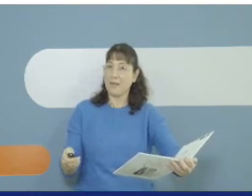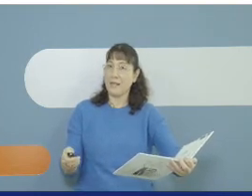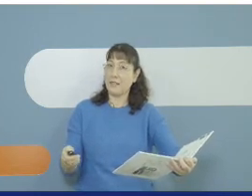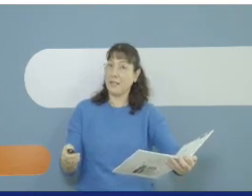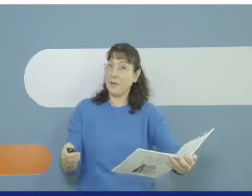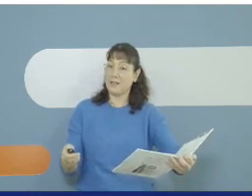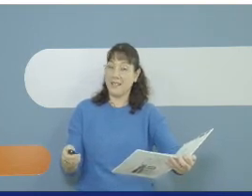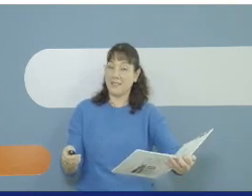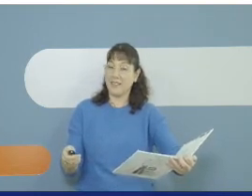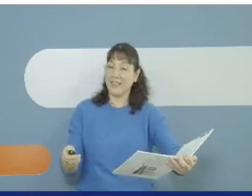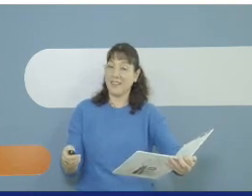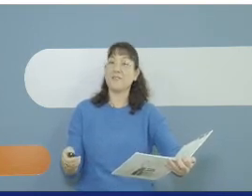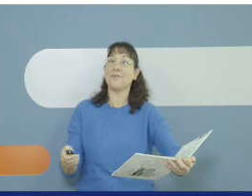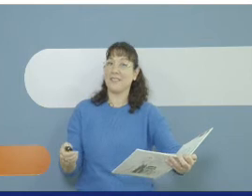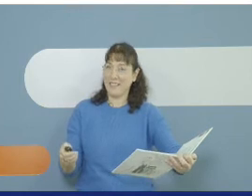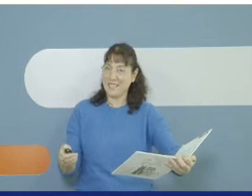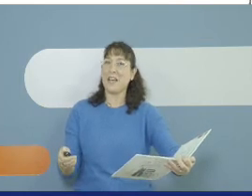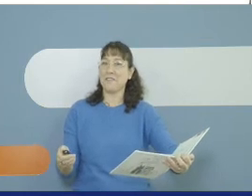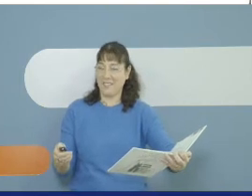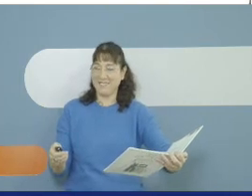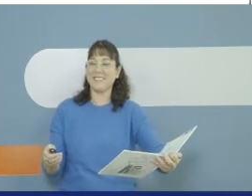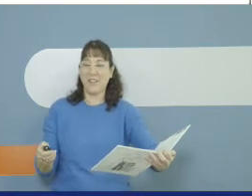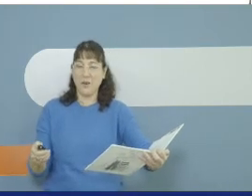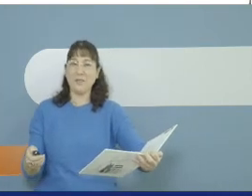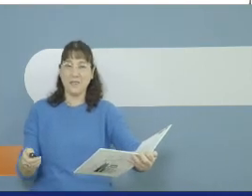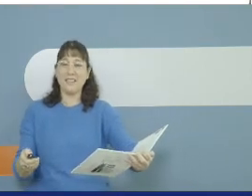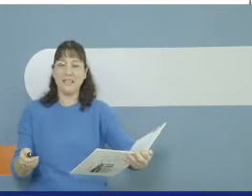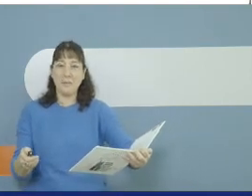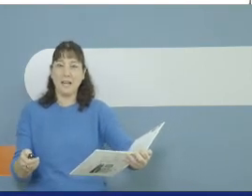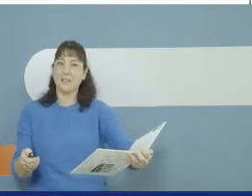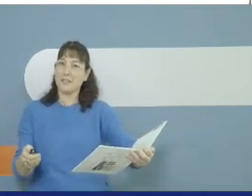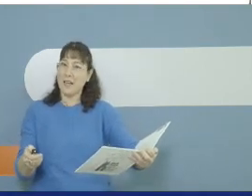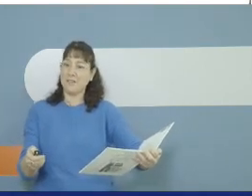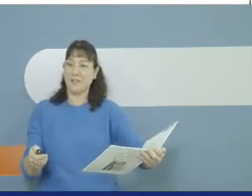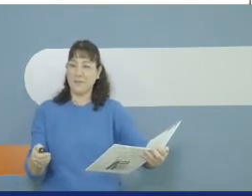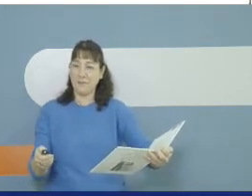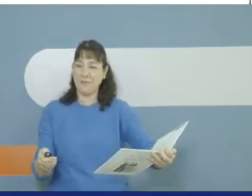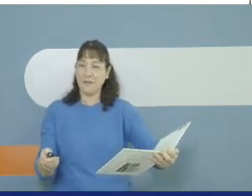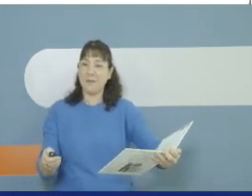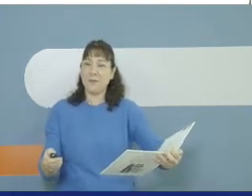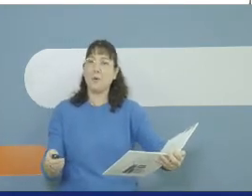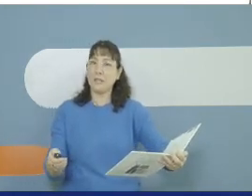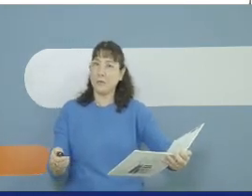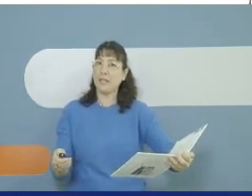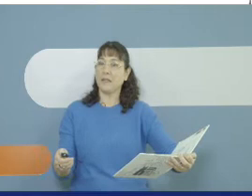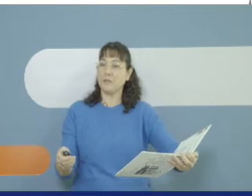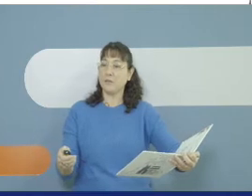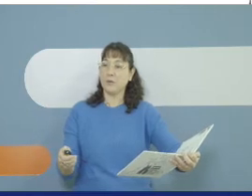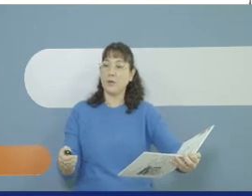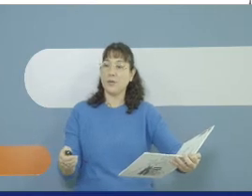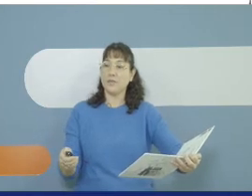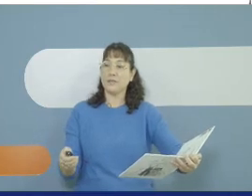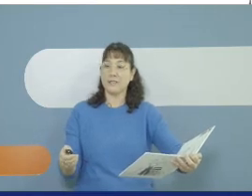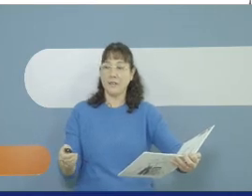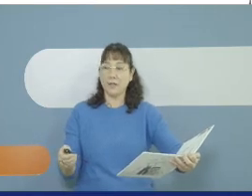לאן הגיעו בקצה הדרך? סבתא, נכון? בבית של סבתא בואו נתבונן רגע